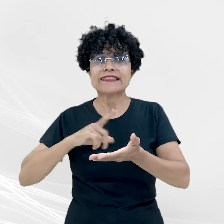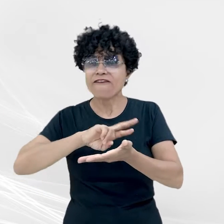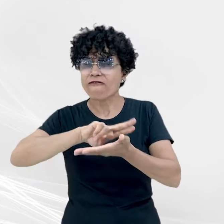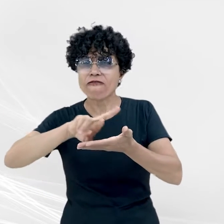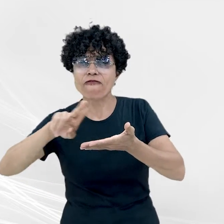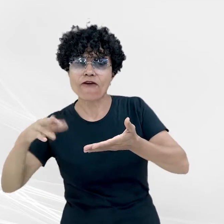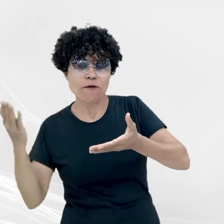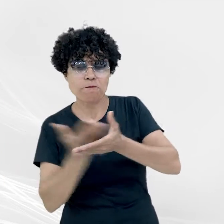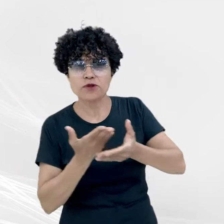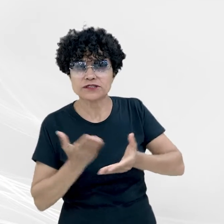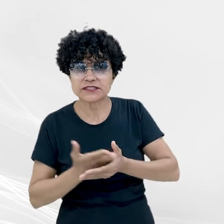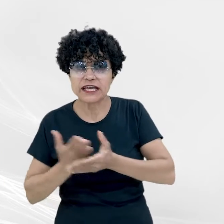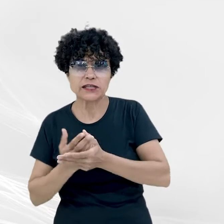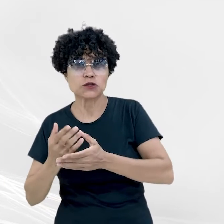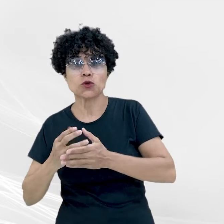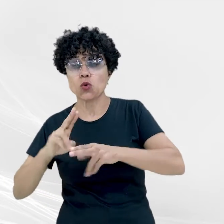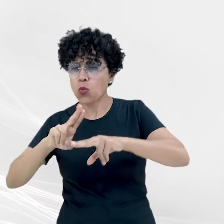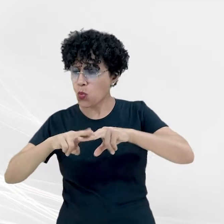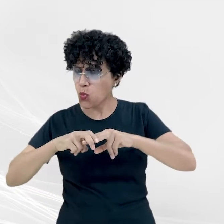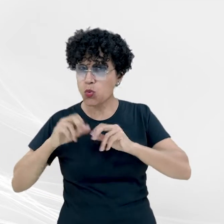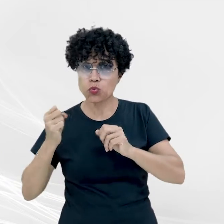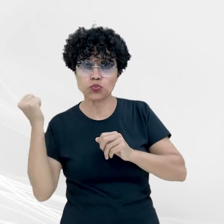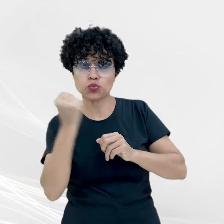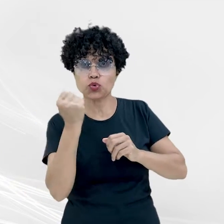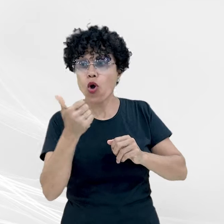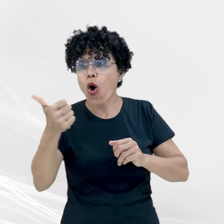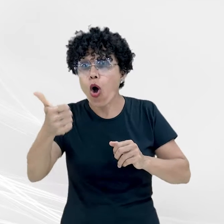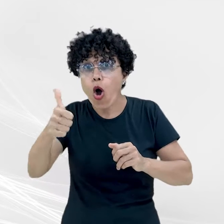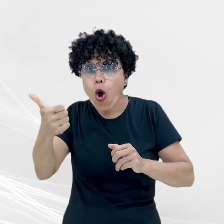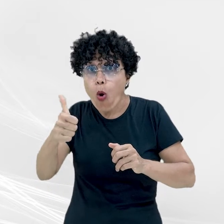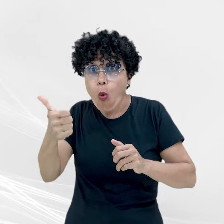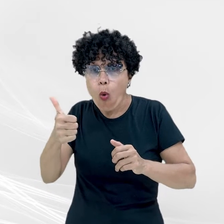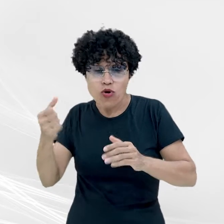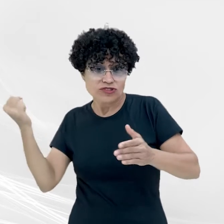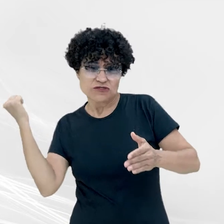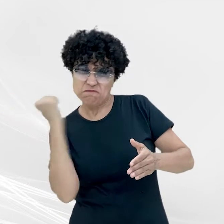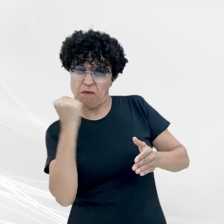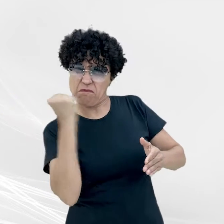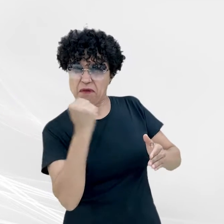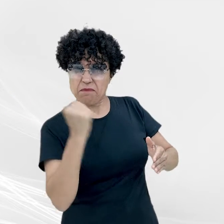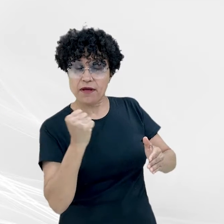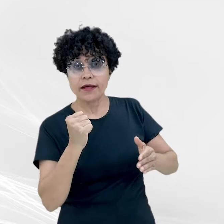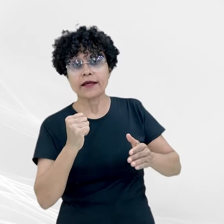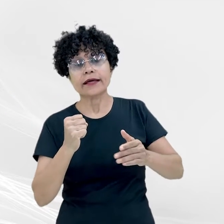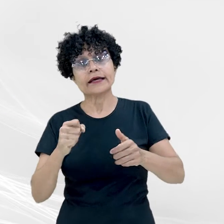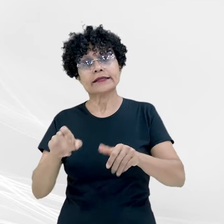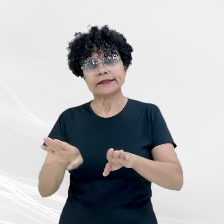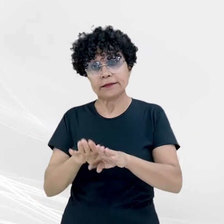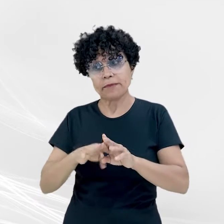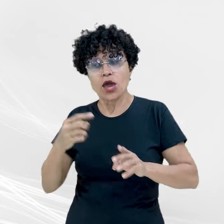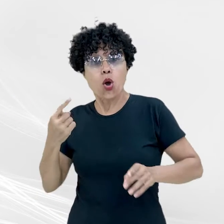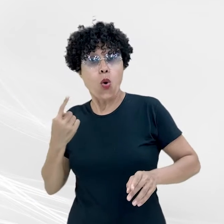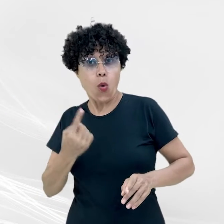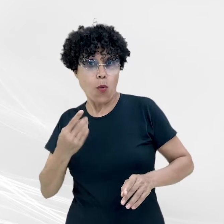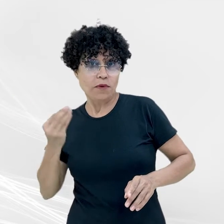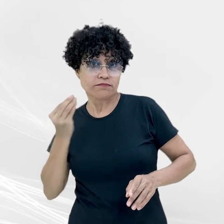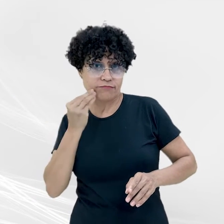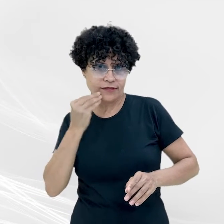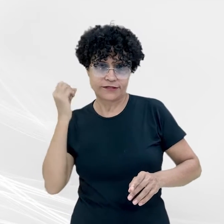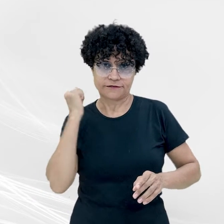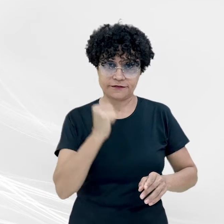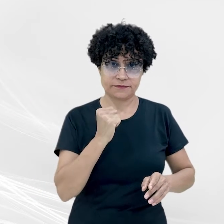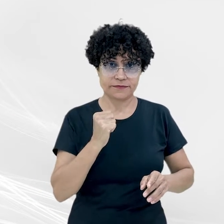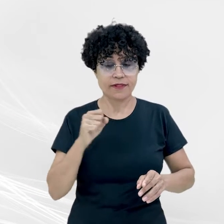por homicídio. Pesam contra ele 11 homicídios consumados e uma tentativa. Consta na